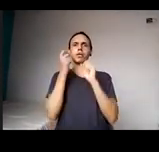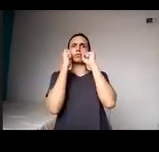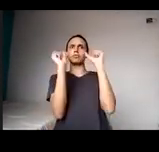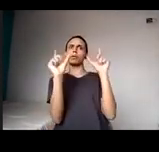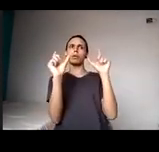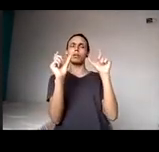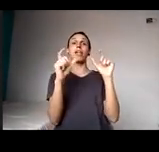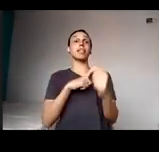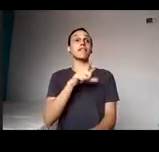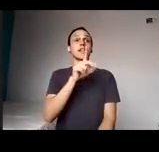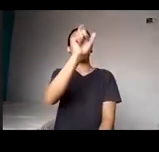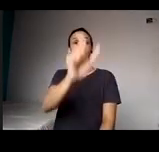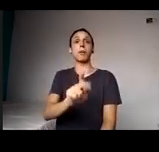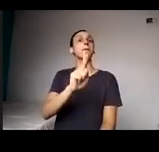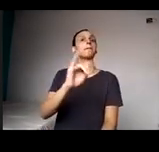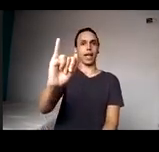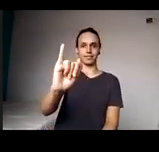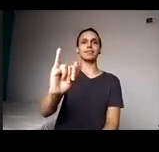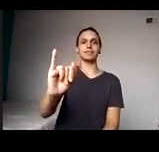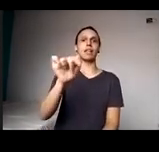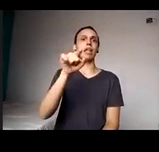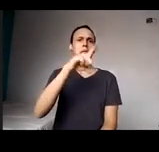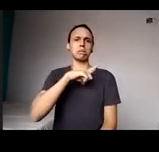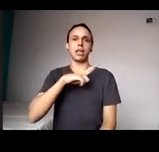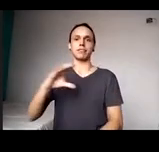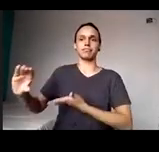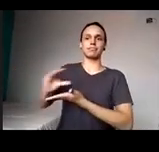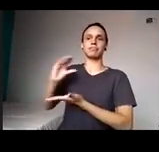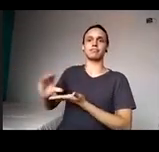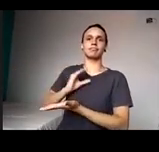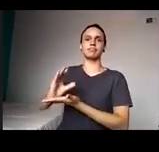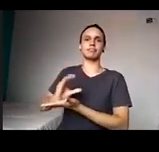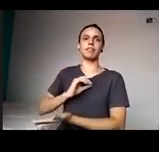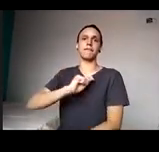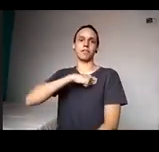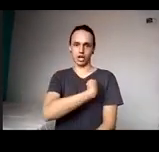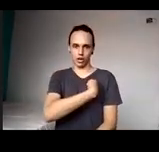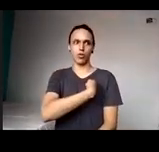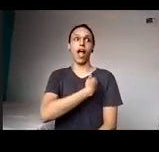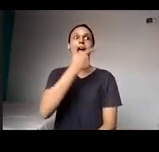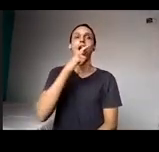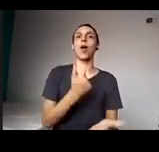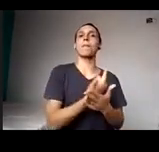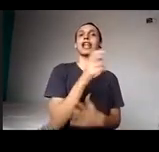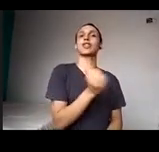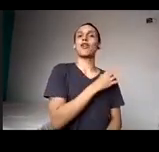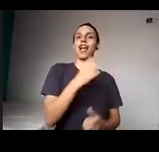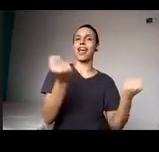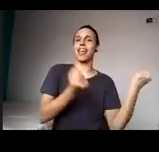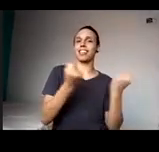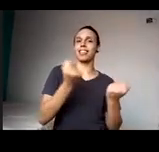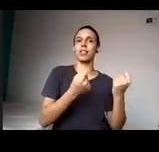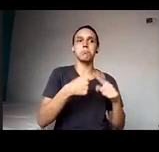que ele tem incentivo fiscal para comprar um carro novo, mas não tem para aquisição de tecnologias para o filho,